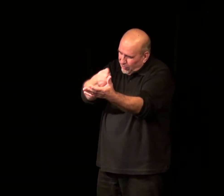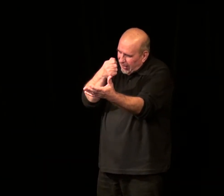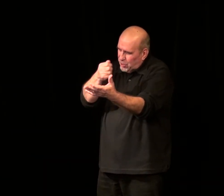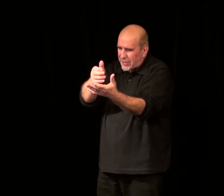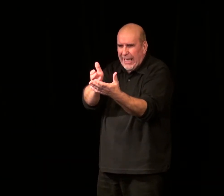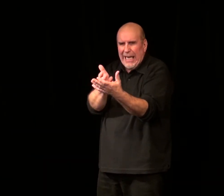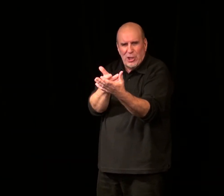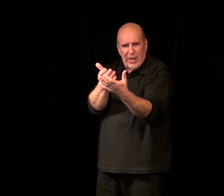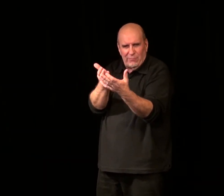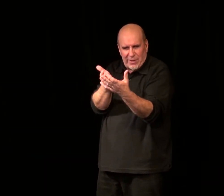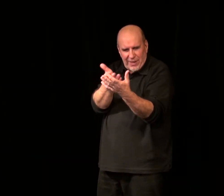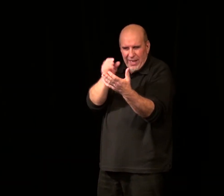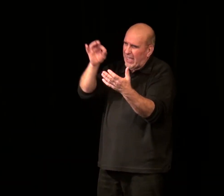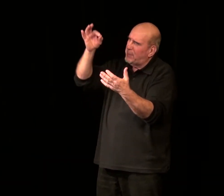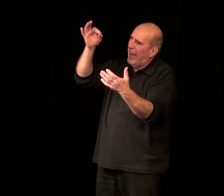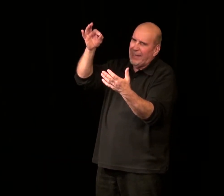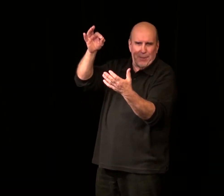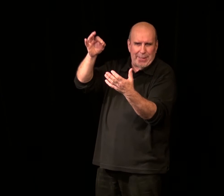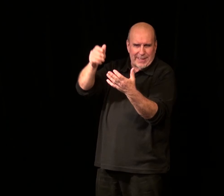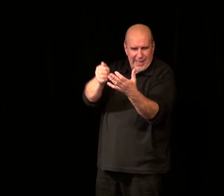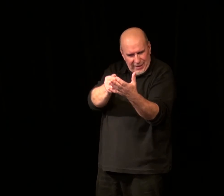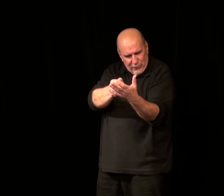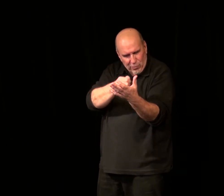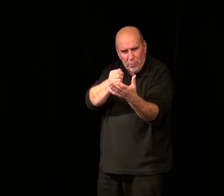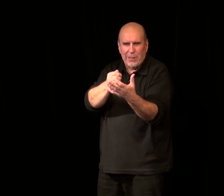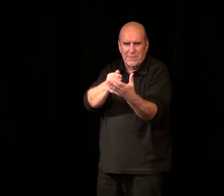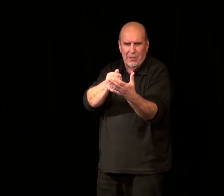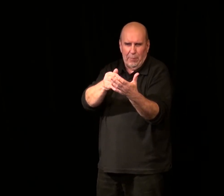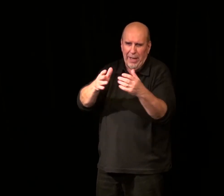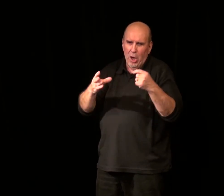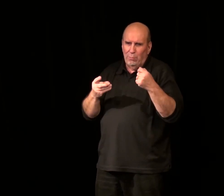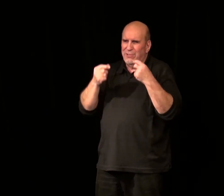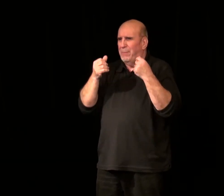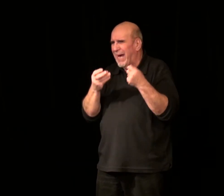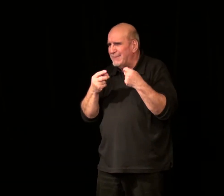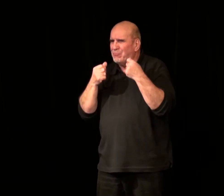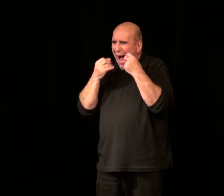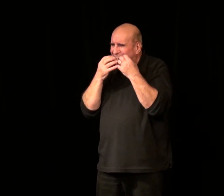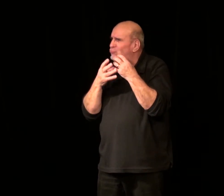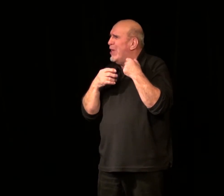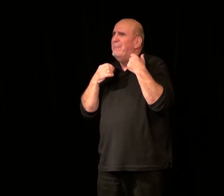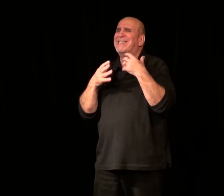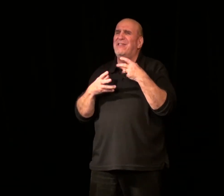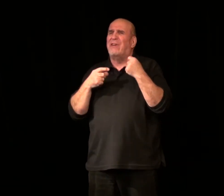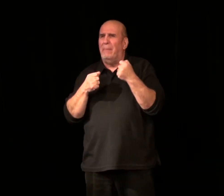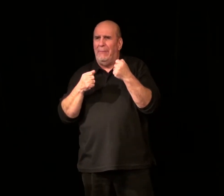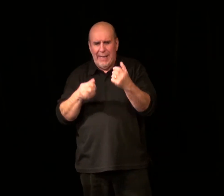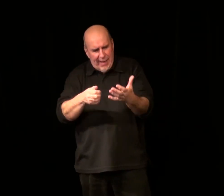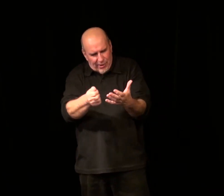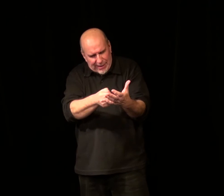tranche très légère, vous savez. Transparente presque. Il faut le couper comme ça, le pain. Plus épais, il est massif quand même. Alors qu